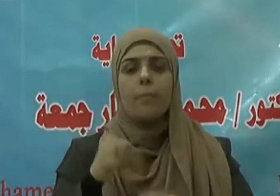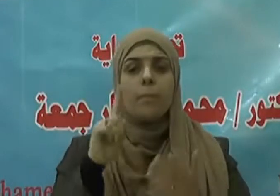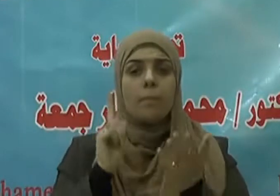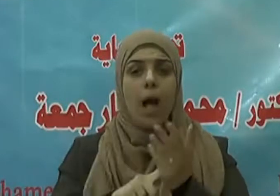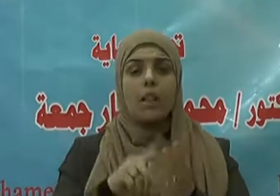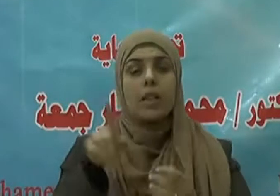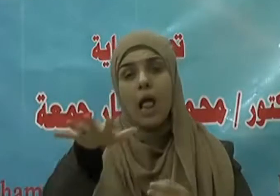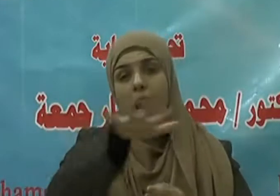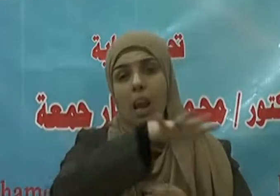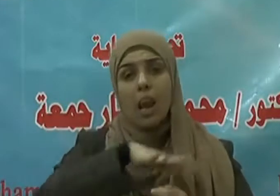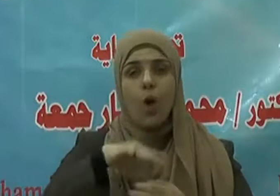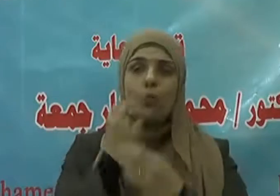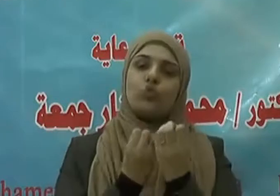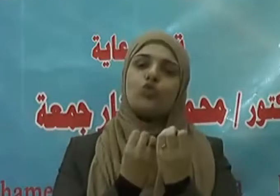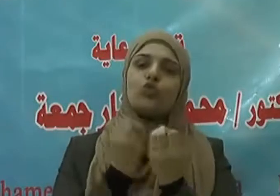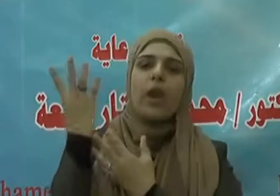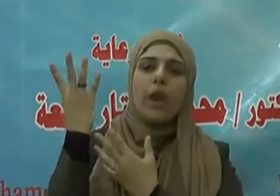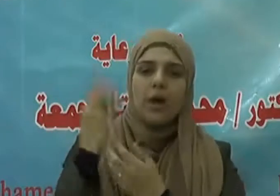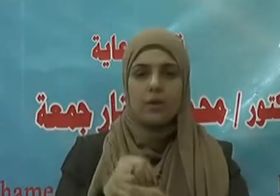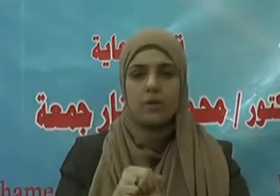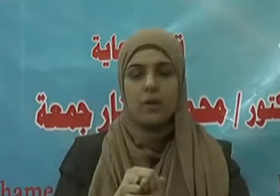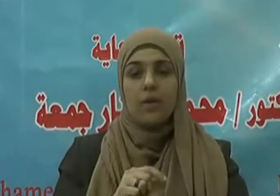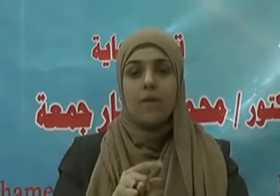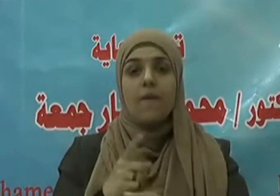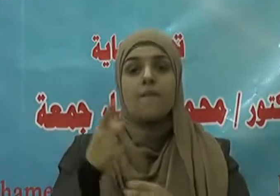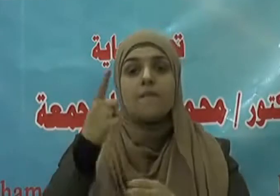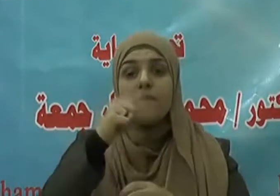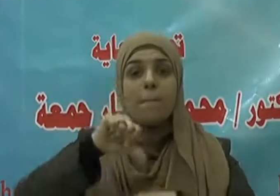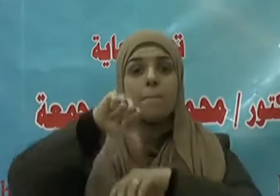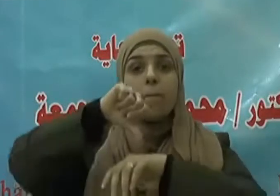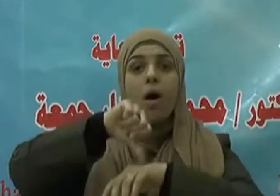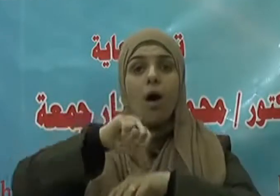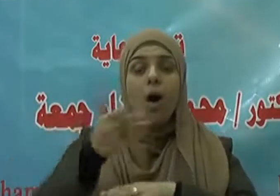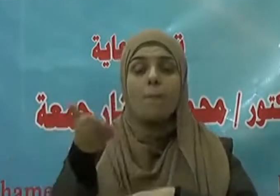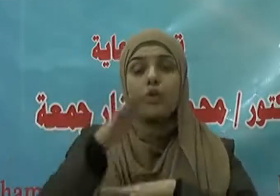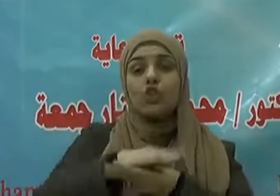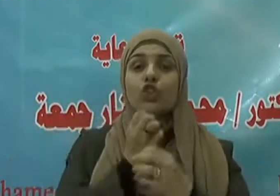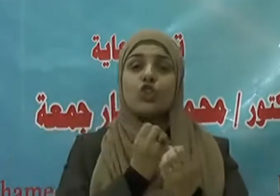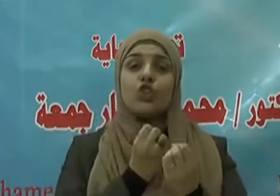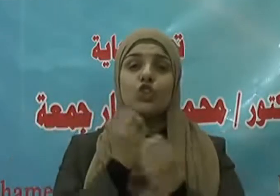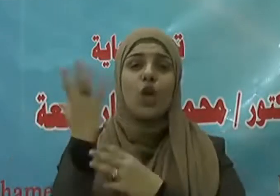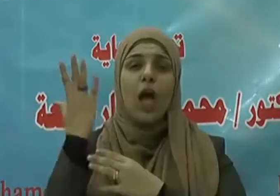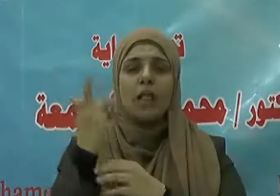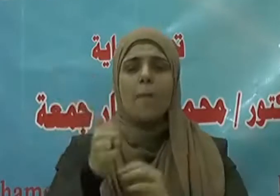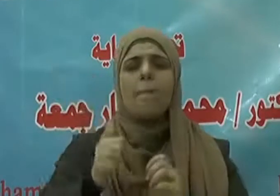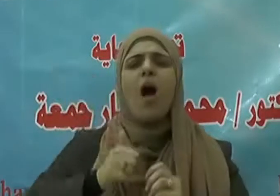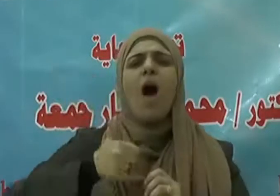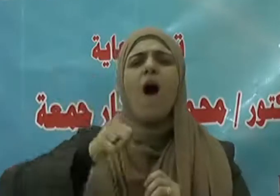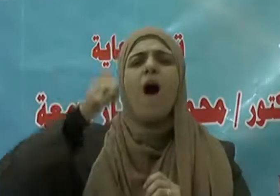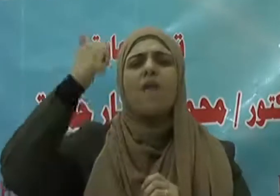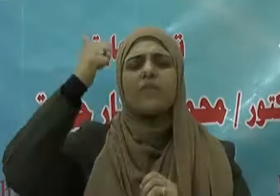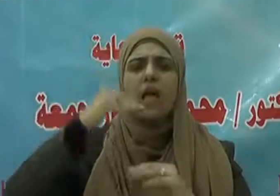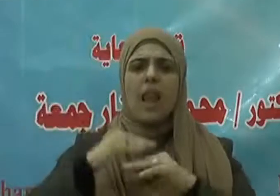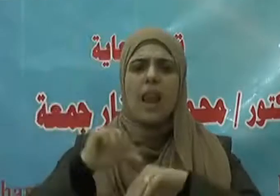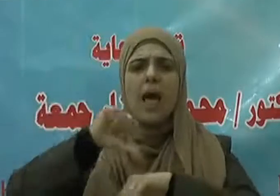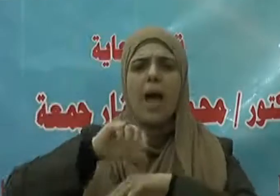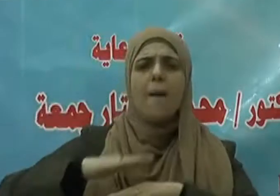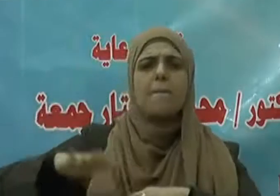ومن قتل دون أهله فهو شهيد وللشهادة ثمراتها الطيبة